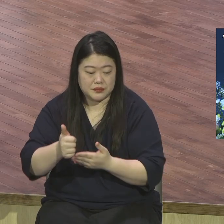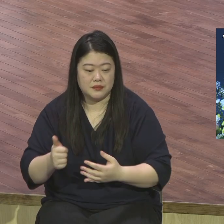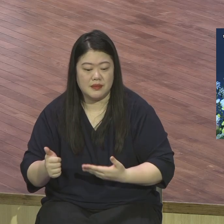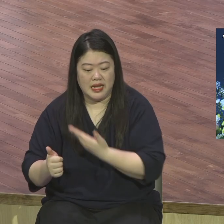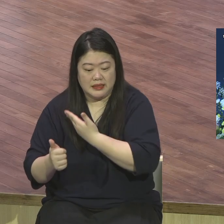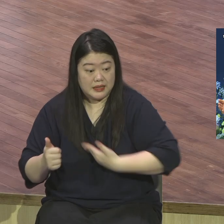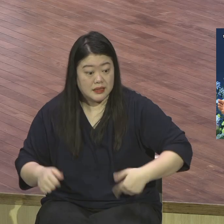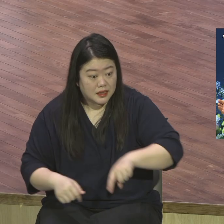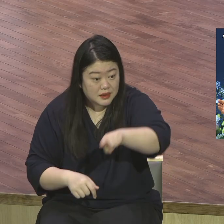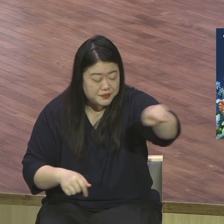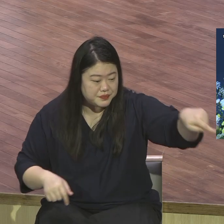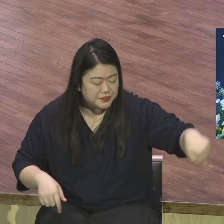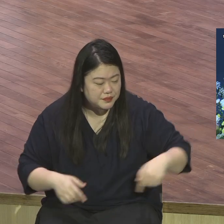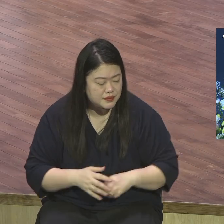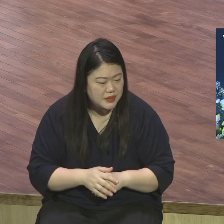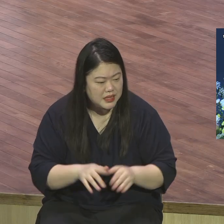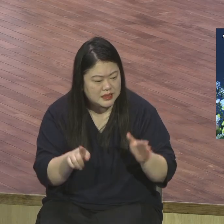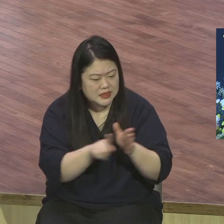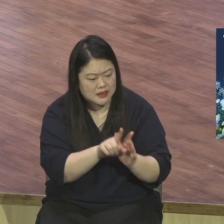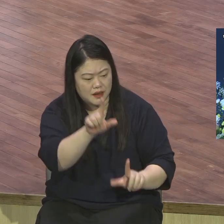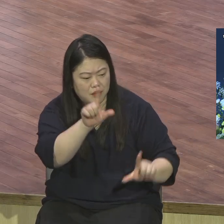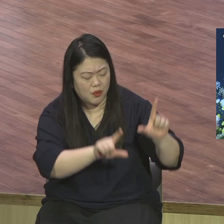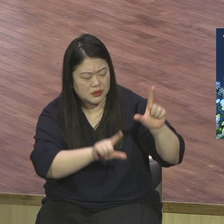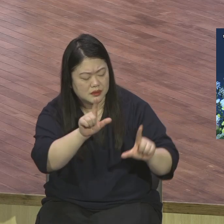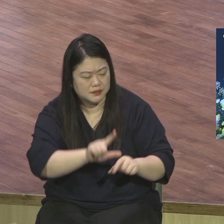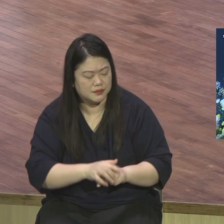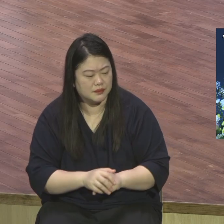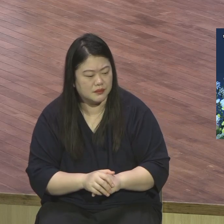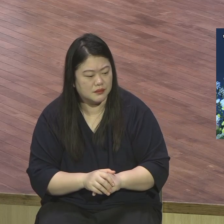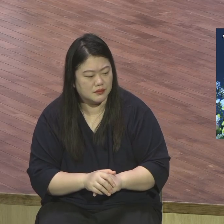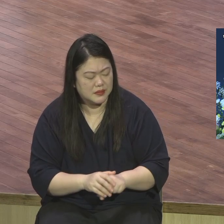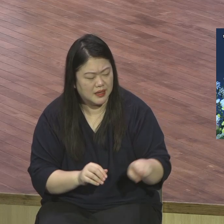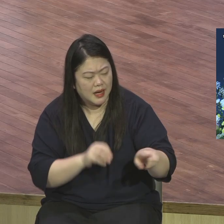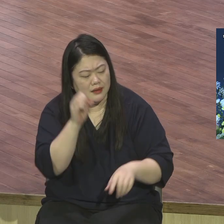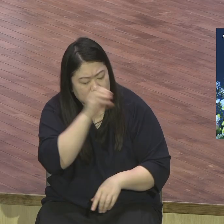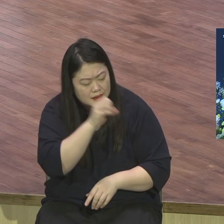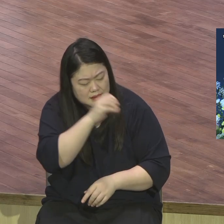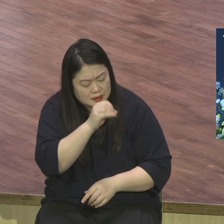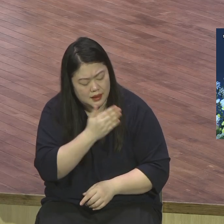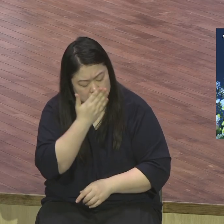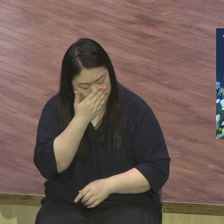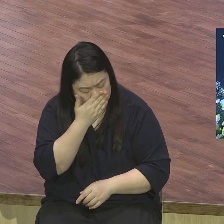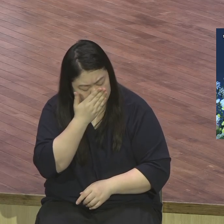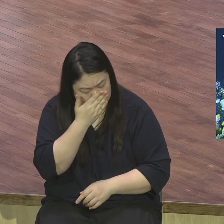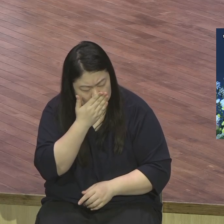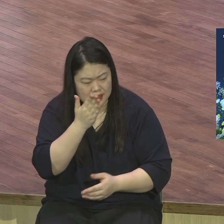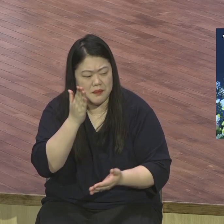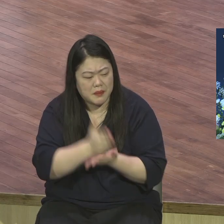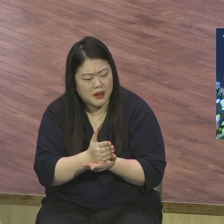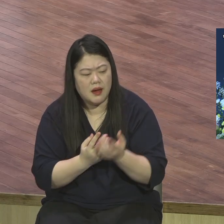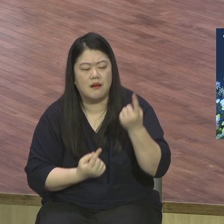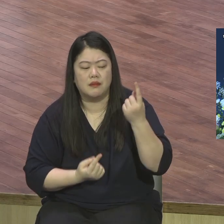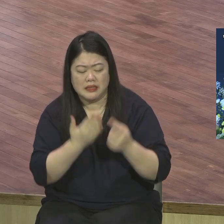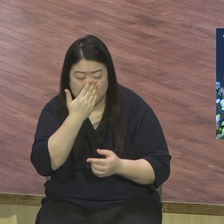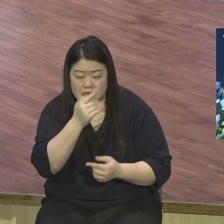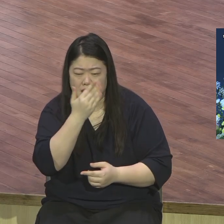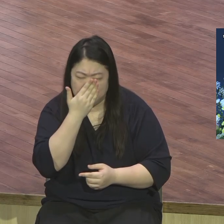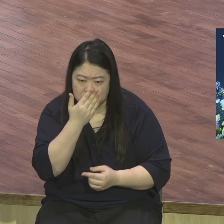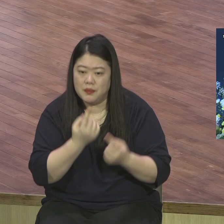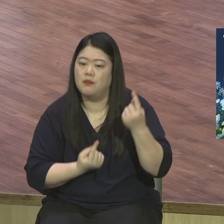나아가서 뭐요 자기 십자가를 지고 예수님을 따른 것이며 예수를 위하여 목숨까지도 그렇게